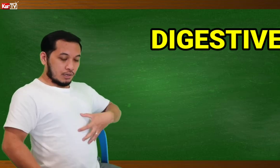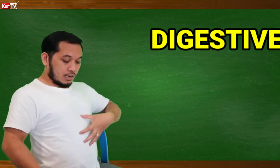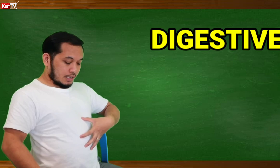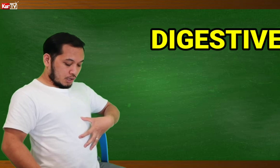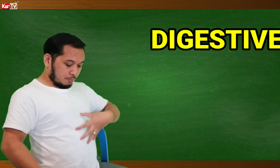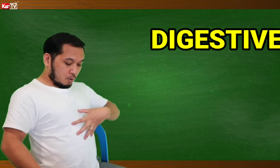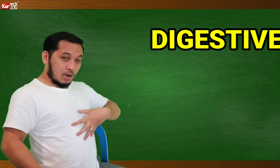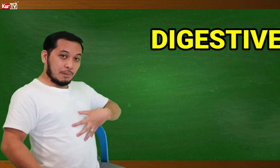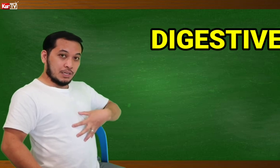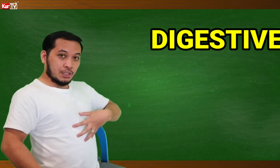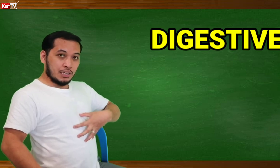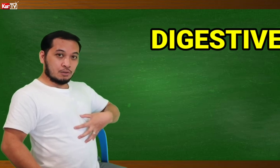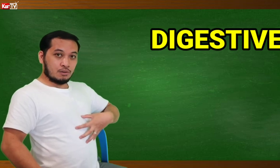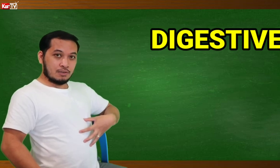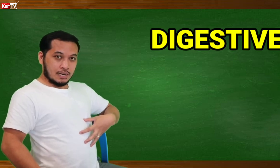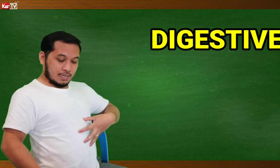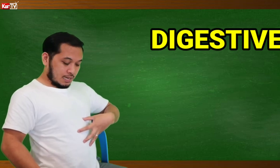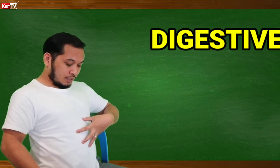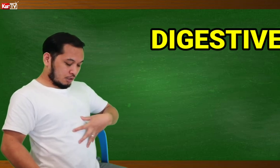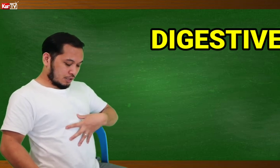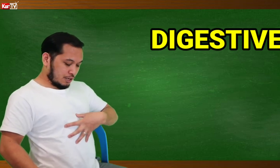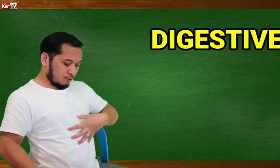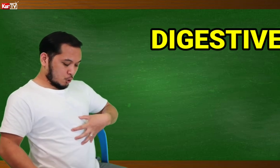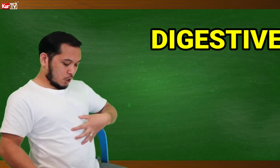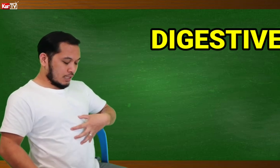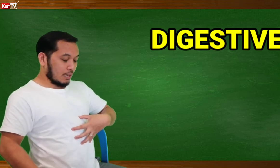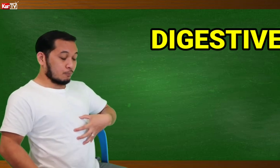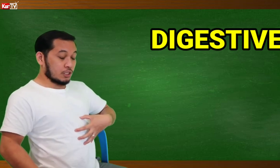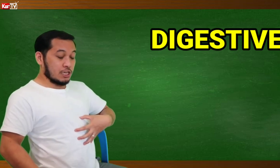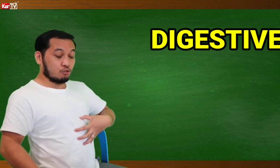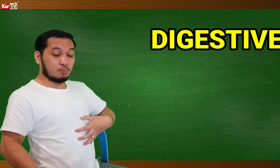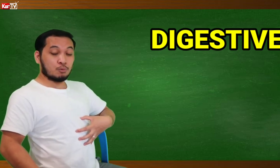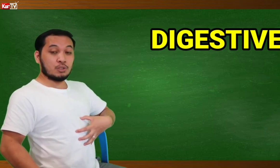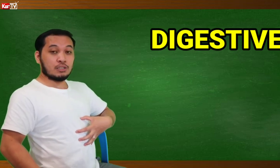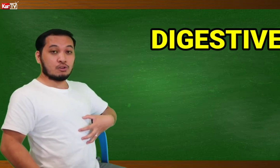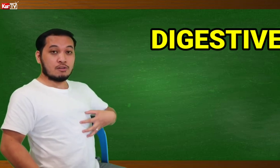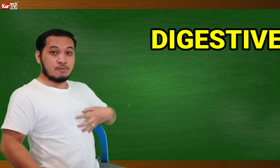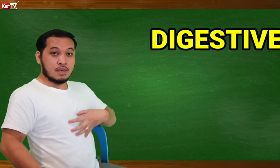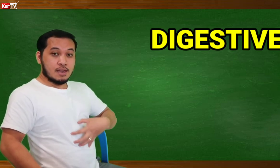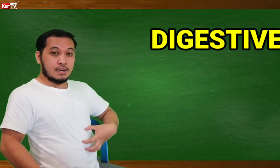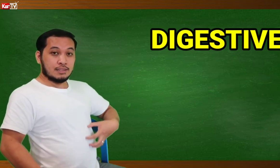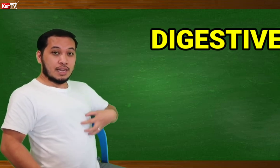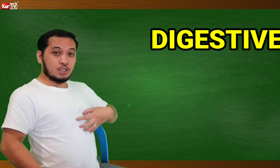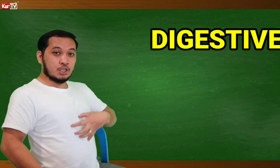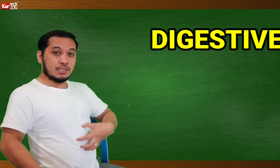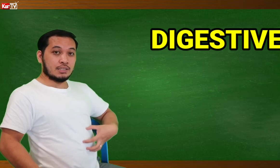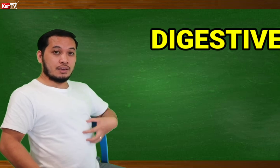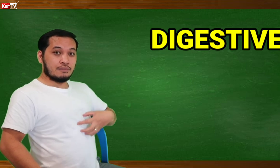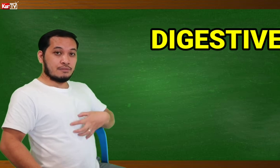Nakaganito lang po ang kamay nyo dito, ayan, dito sa inyong tiyan, tapos ikot nyo po dito. DIGESTIVE.